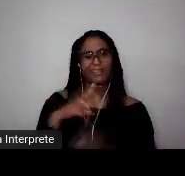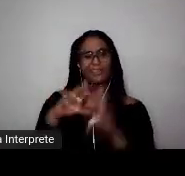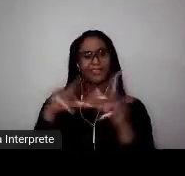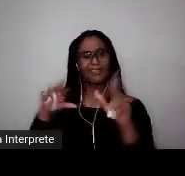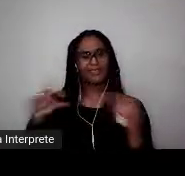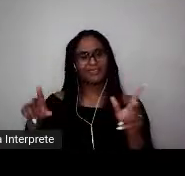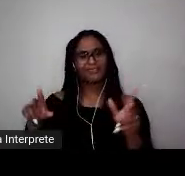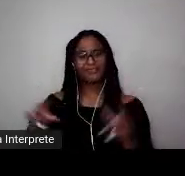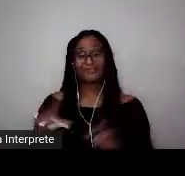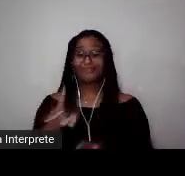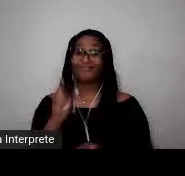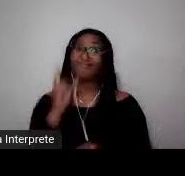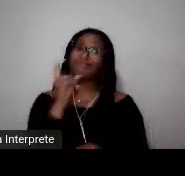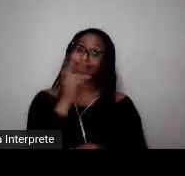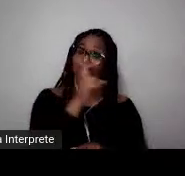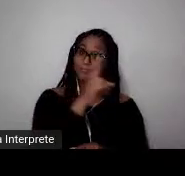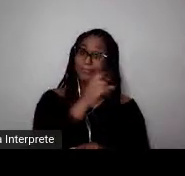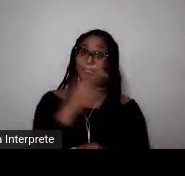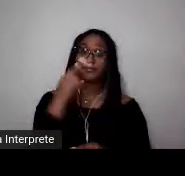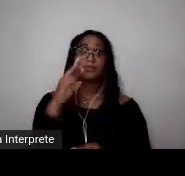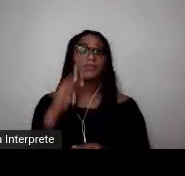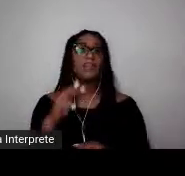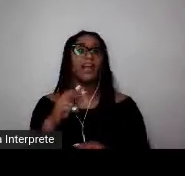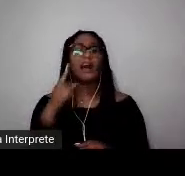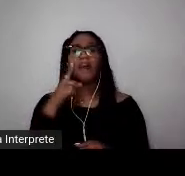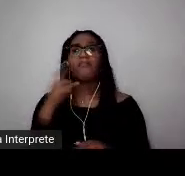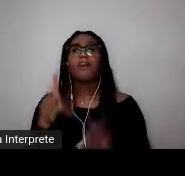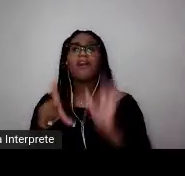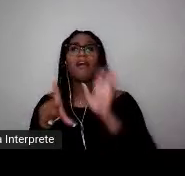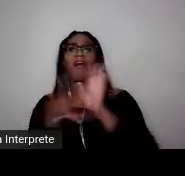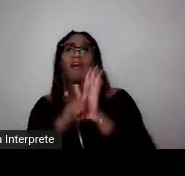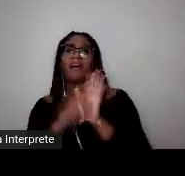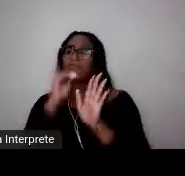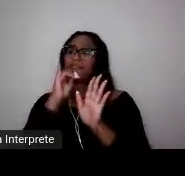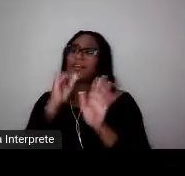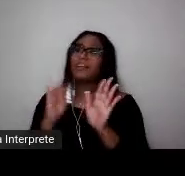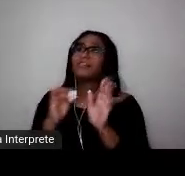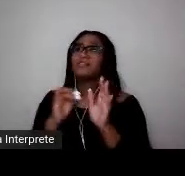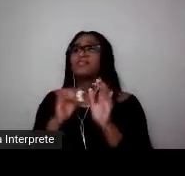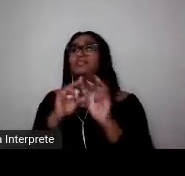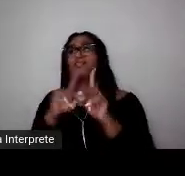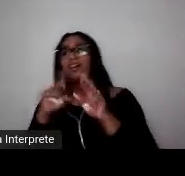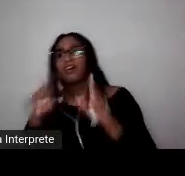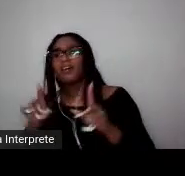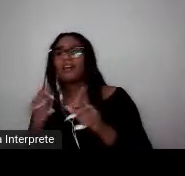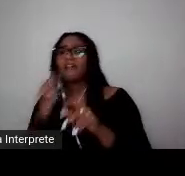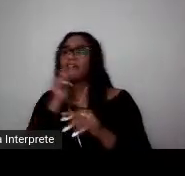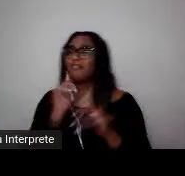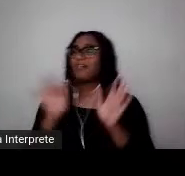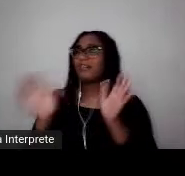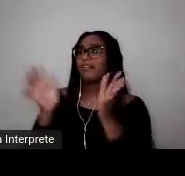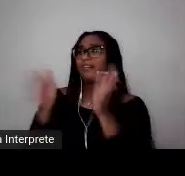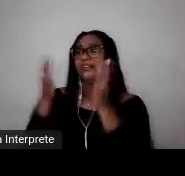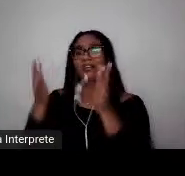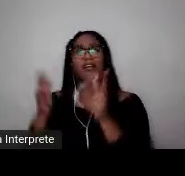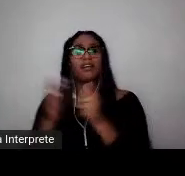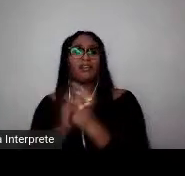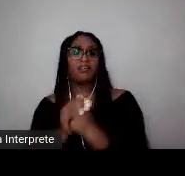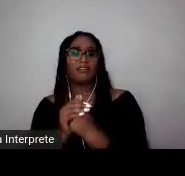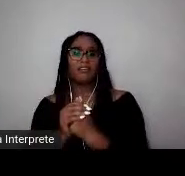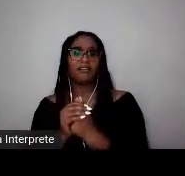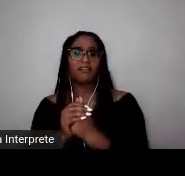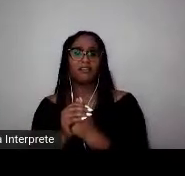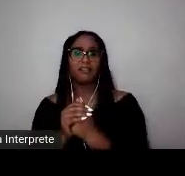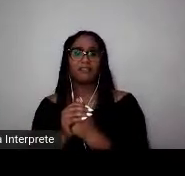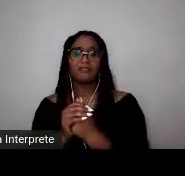numa perspectiva da maternidade, da família tradicional, etc, etc. As mulheres negras estão alijadas, ou foram alijadas